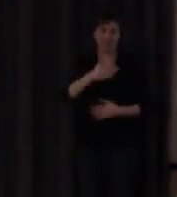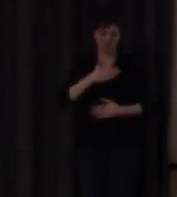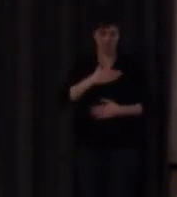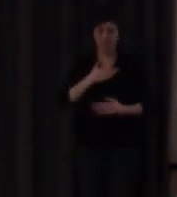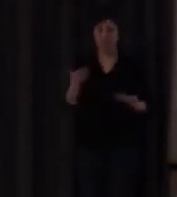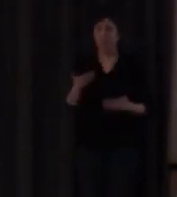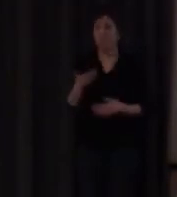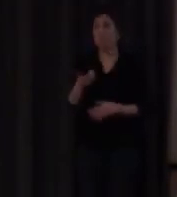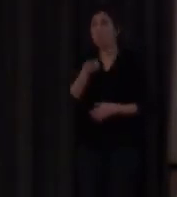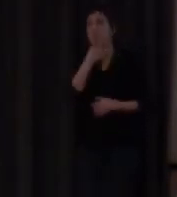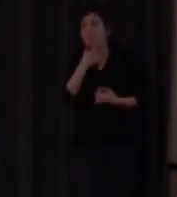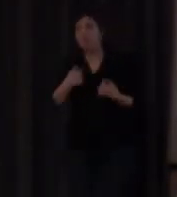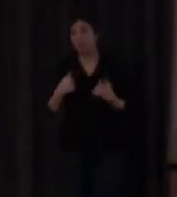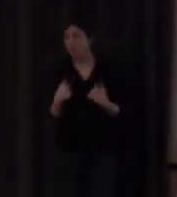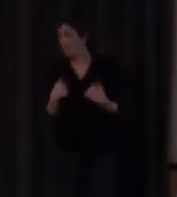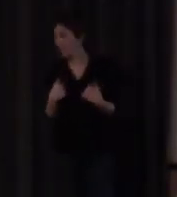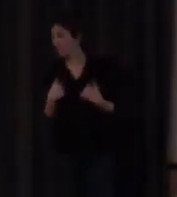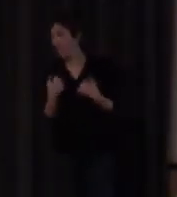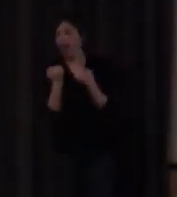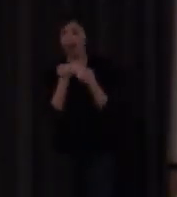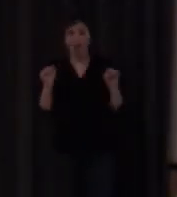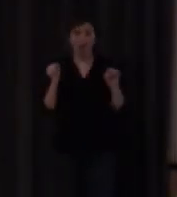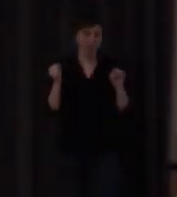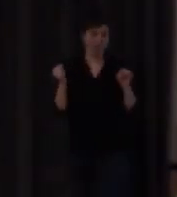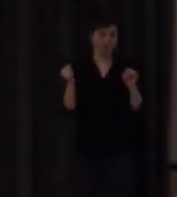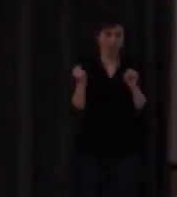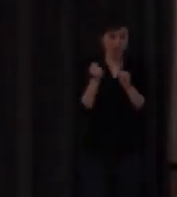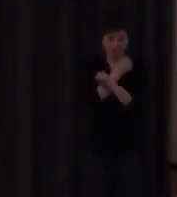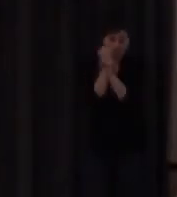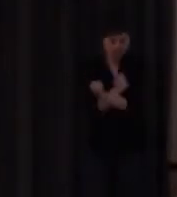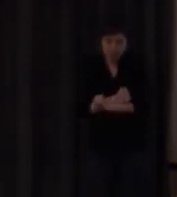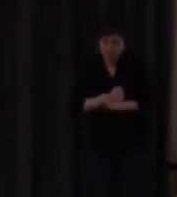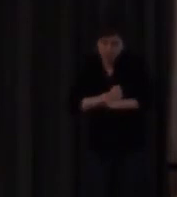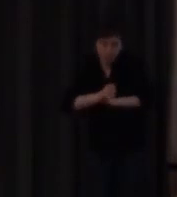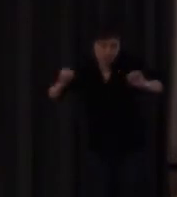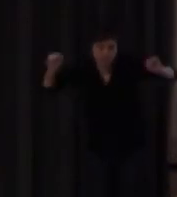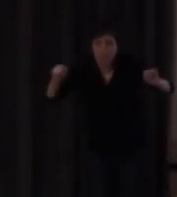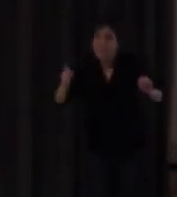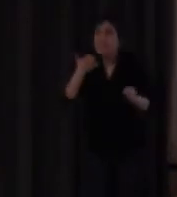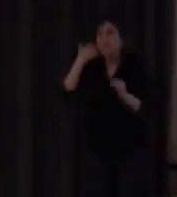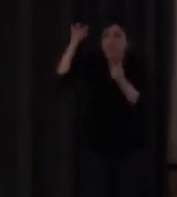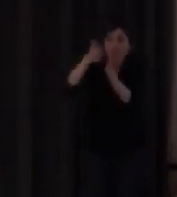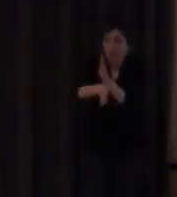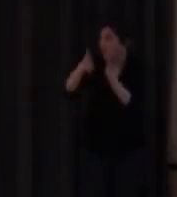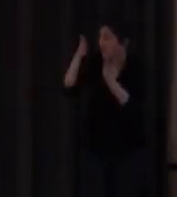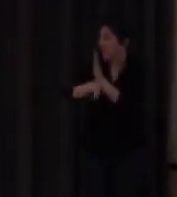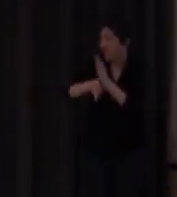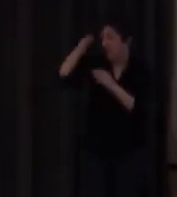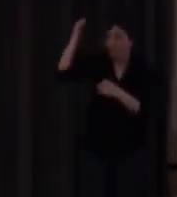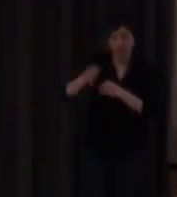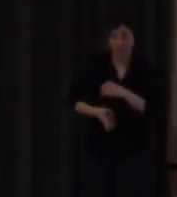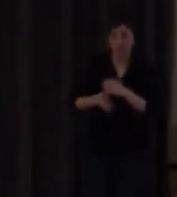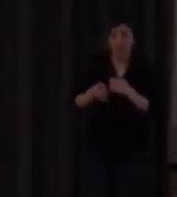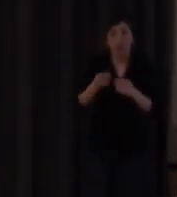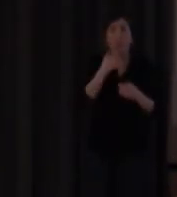me gustaría pero no es prácticamente imposible lo que les voy a contar ahora a lo mejor les pone la cabeza así probablemente porque lo voy a